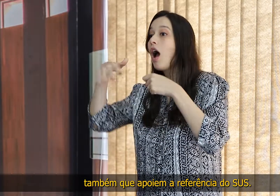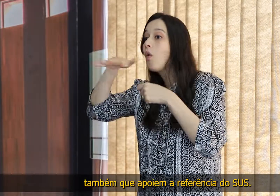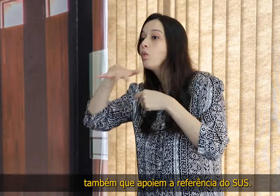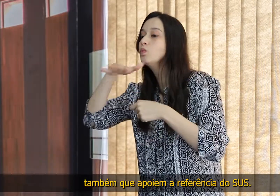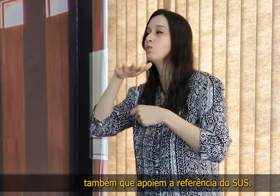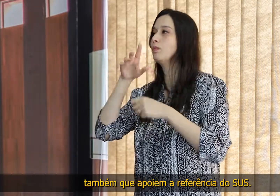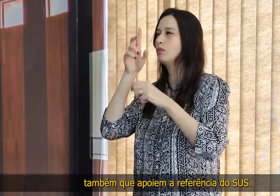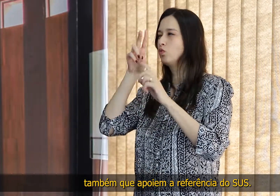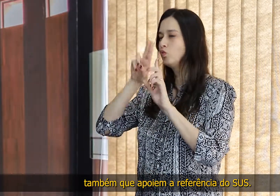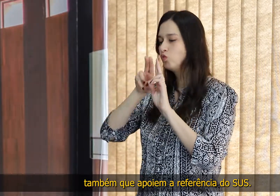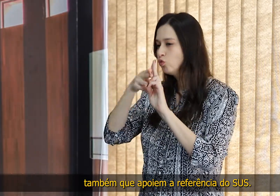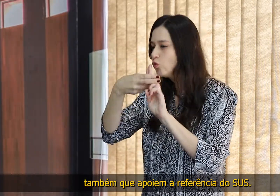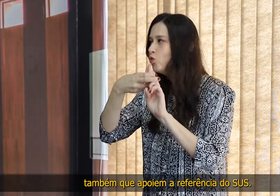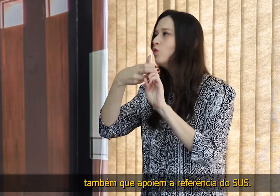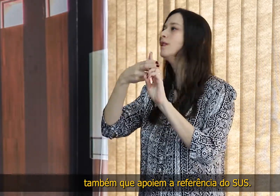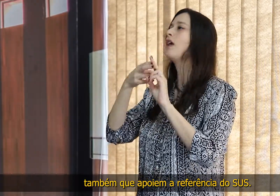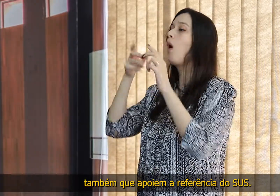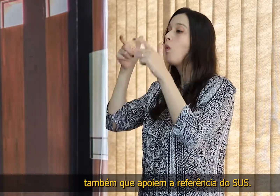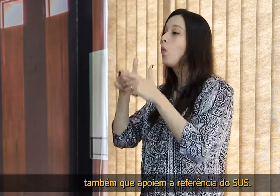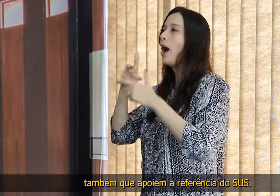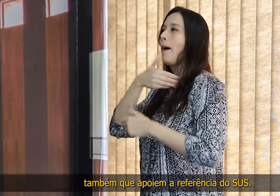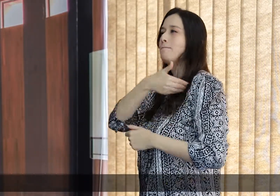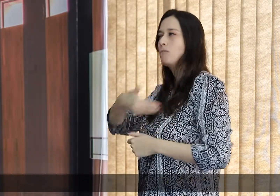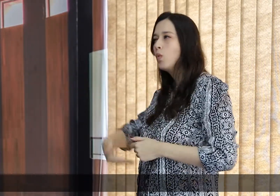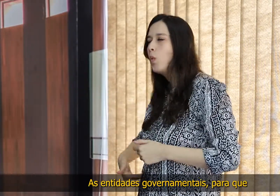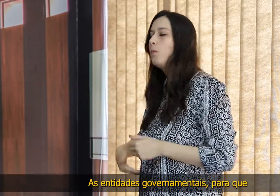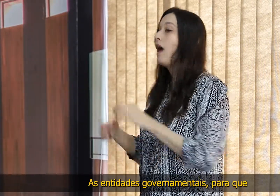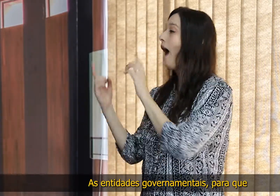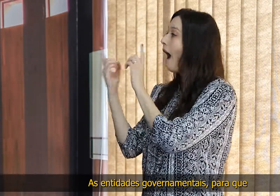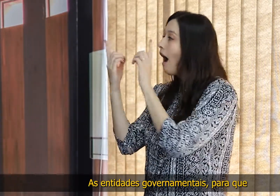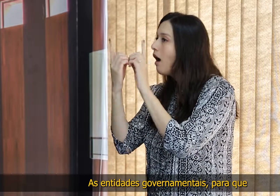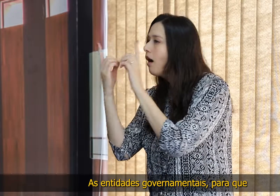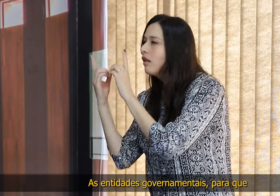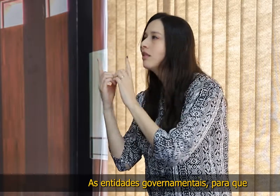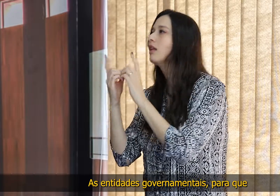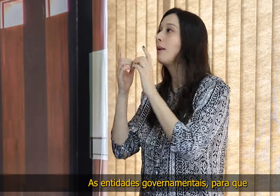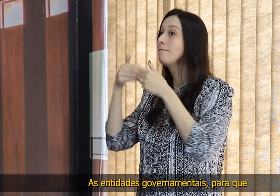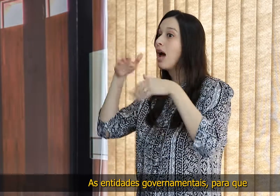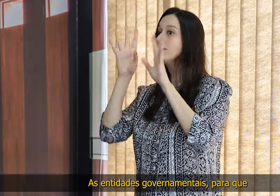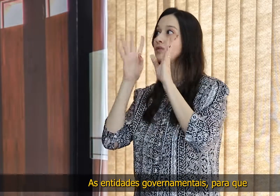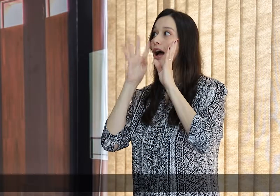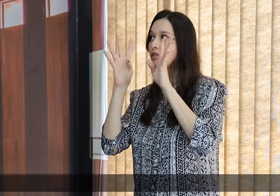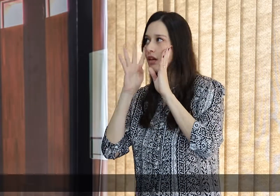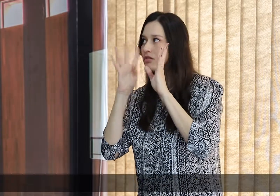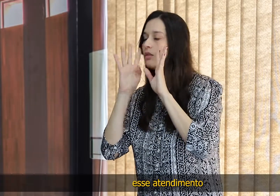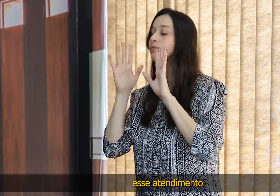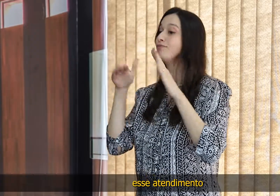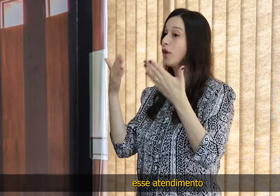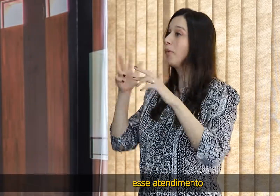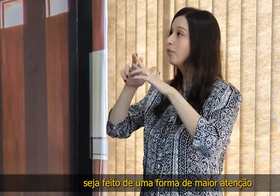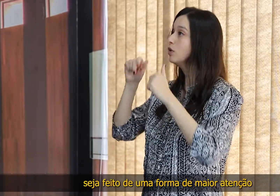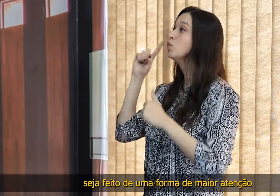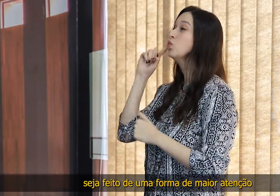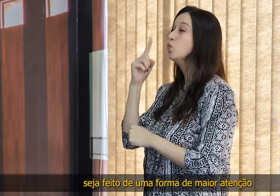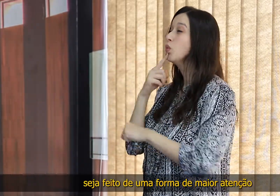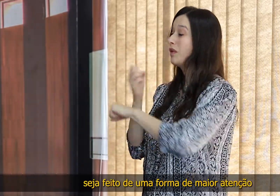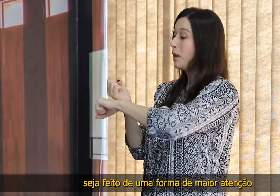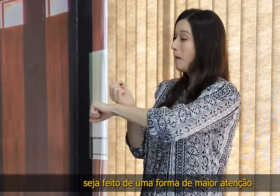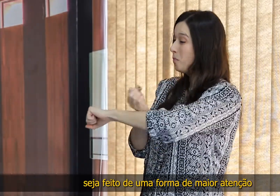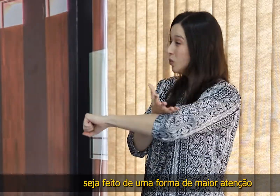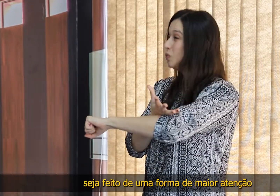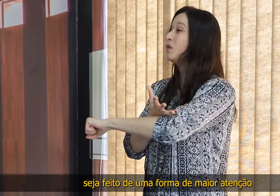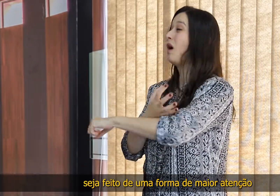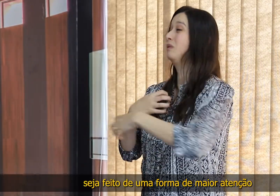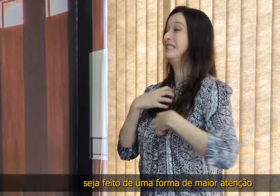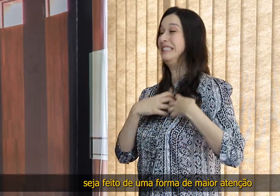que apoiem a referência do SUS, as entidades governamentais, para que esse atendimento seja feito de uma